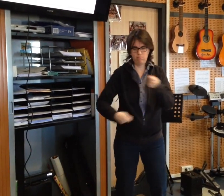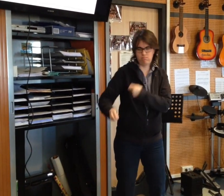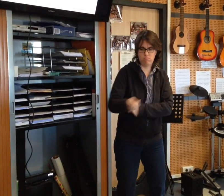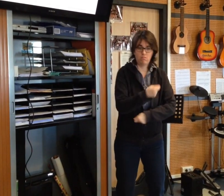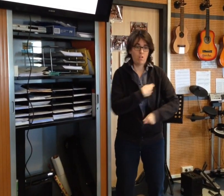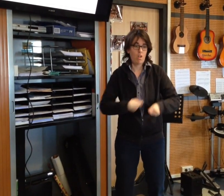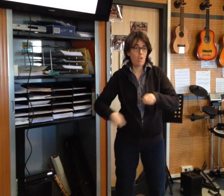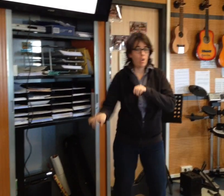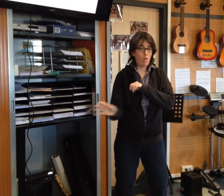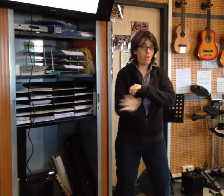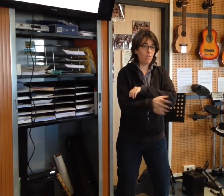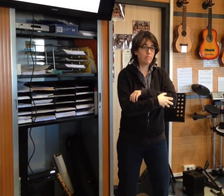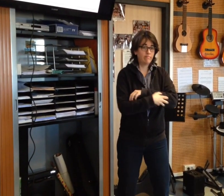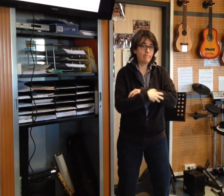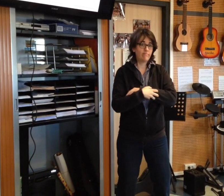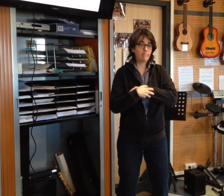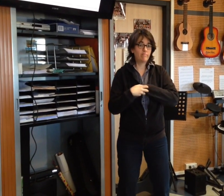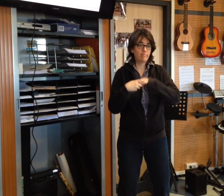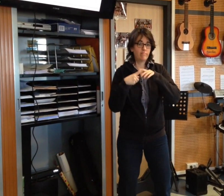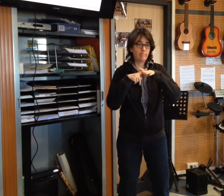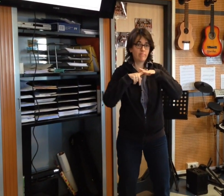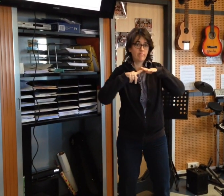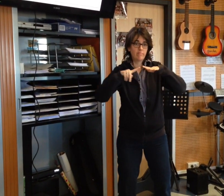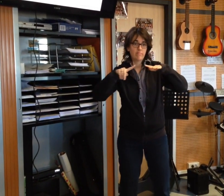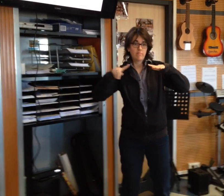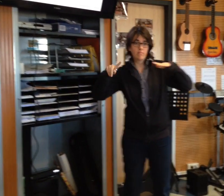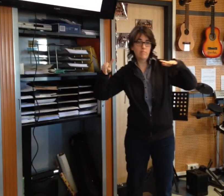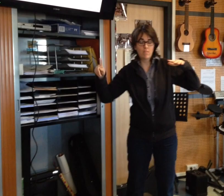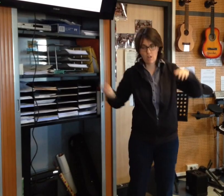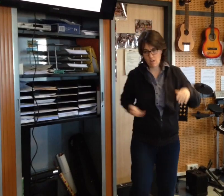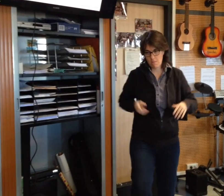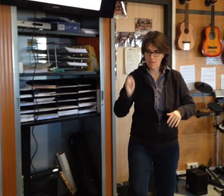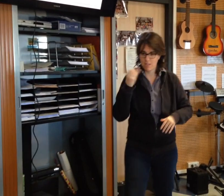machine Où les approuillent pas de brûle I